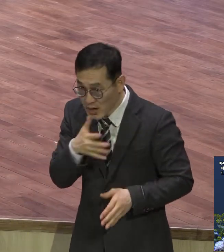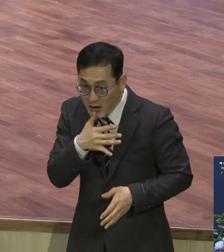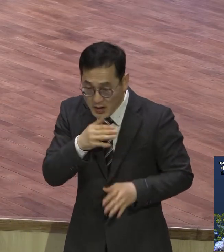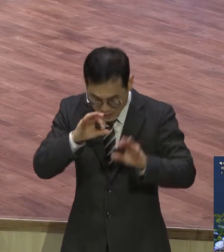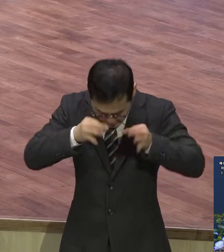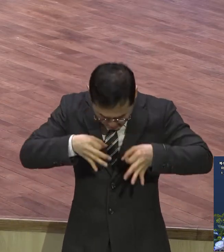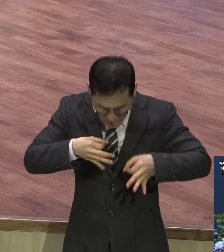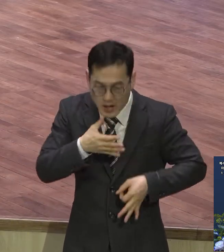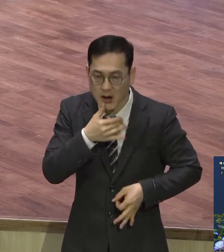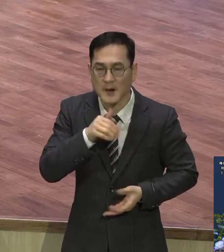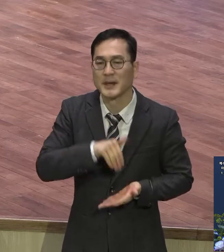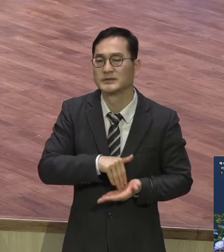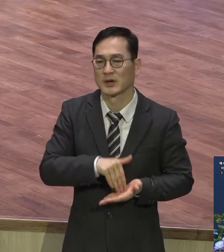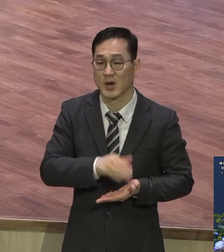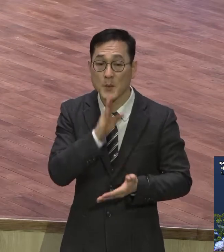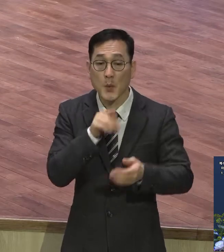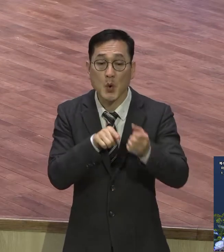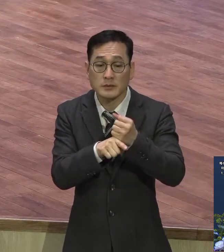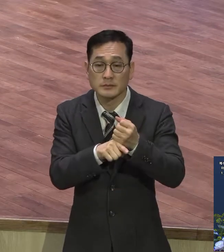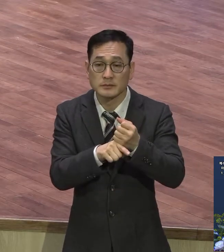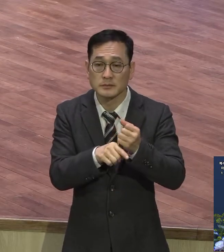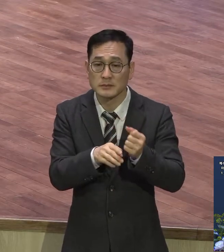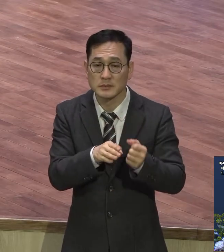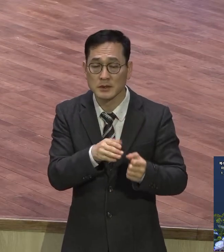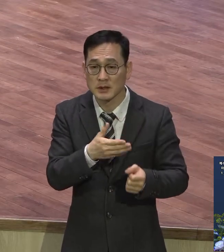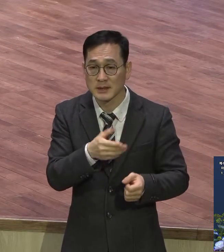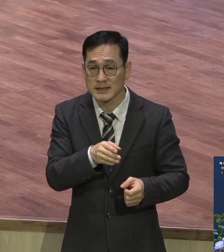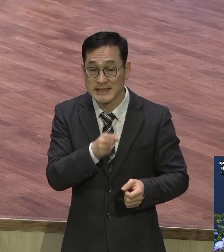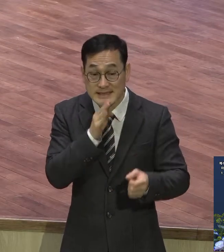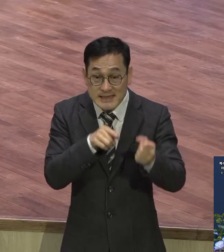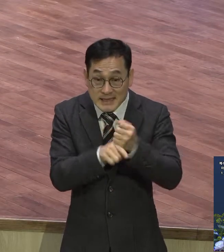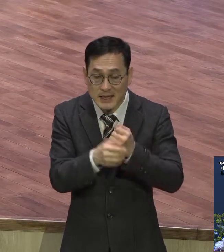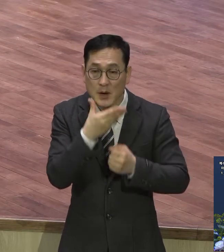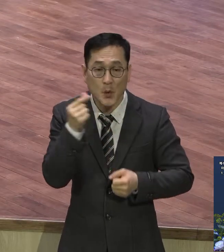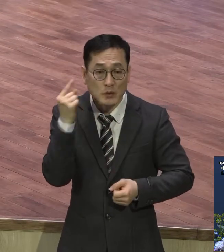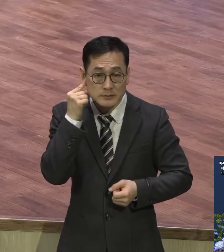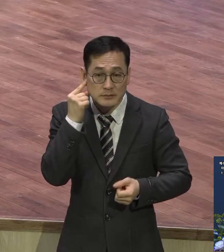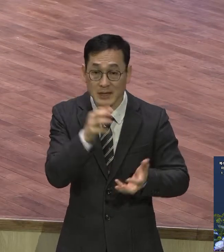복음 진리 제대로 가지고 이 정도 되면 이건 뭐 세계보험아 시간 문제지요